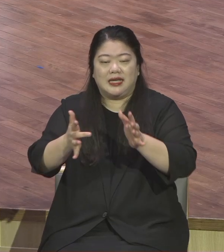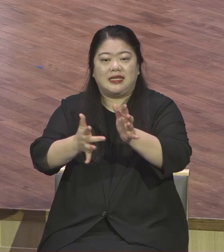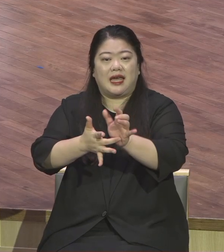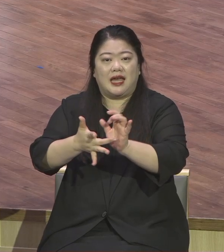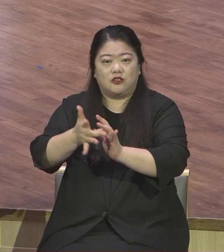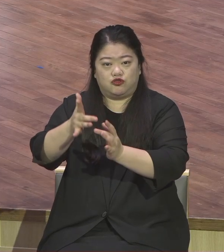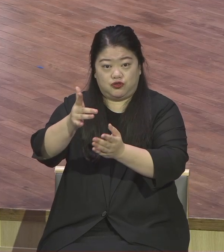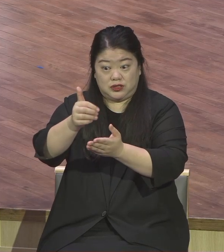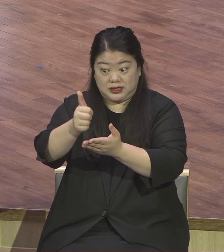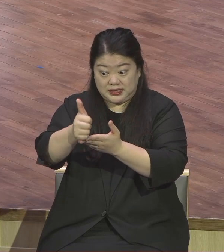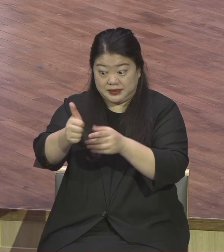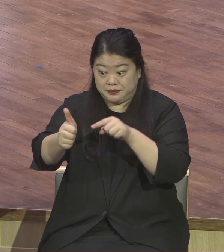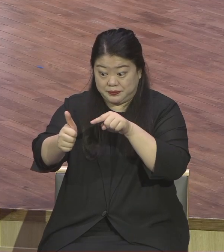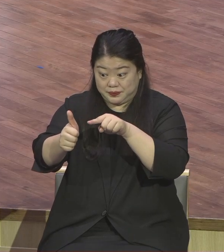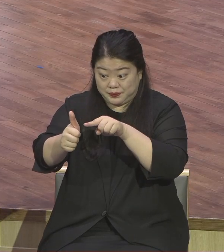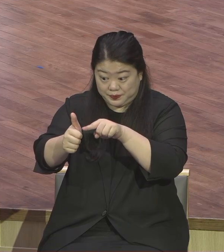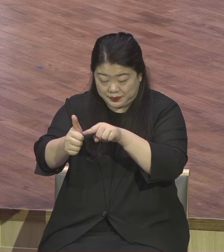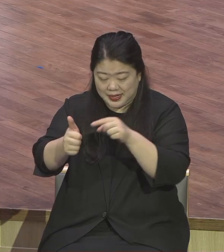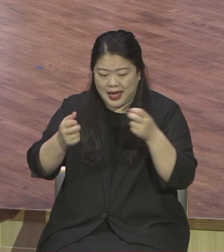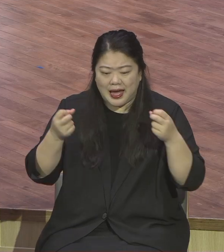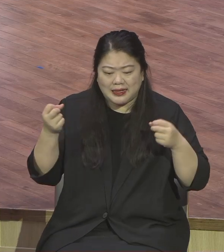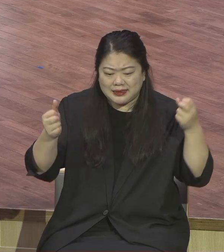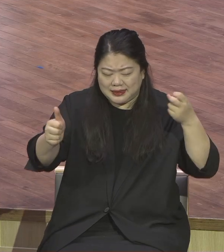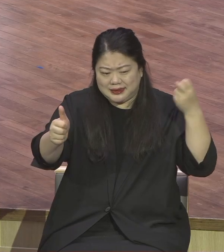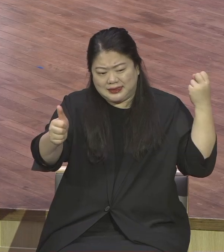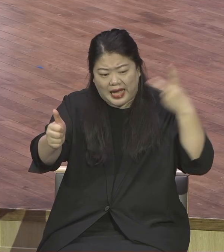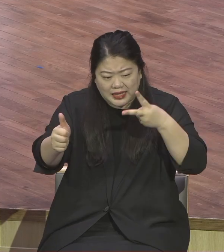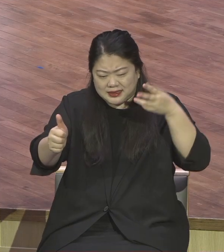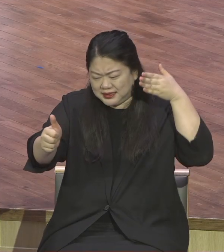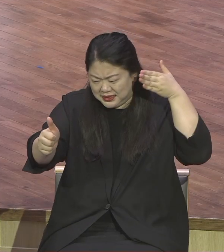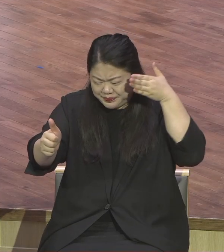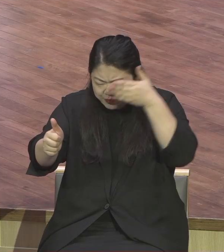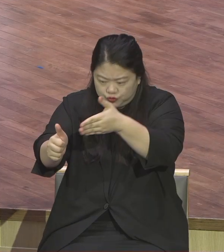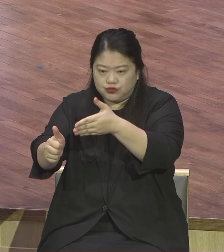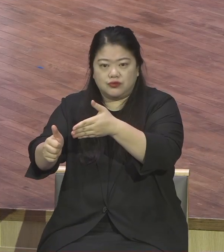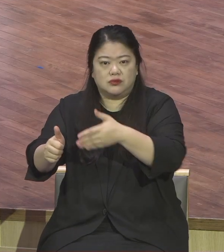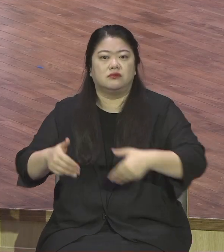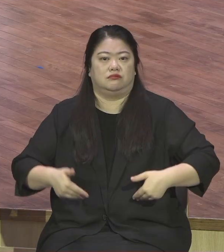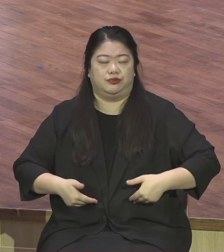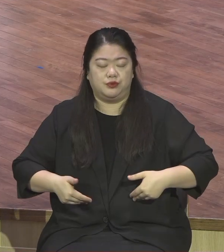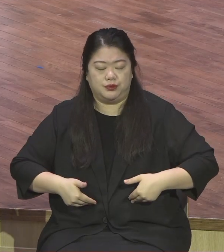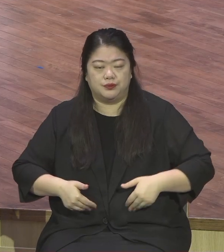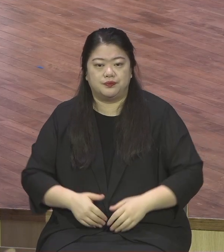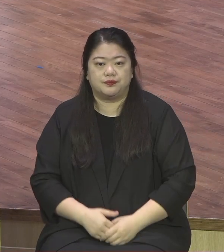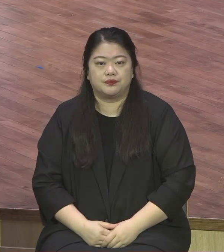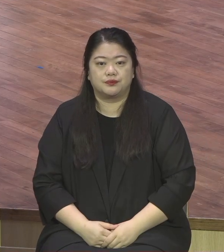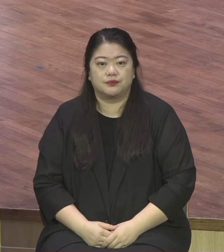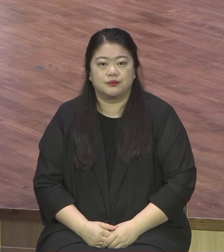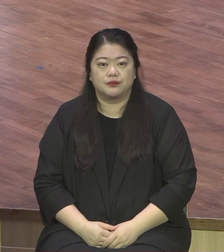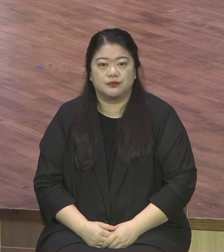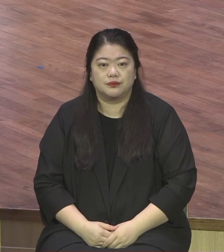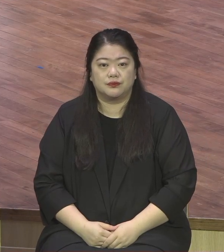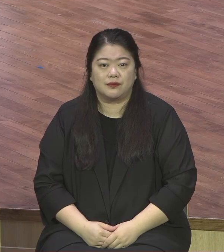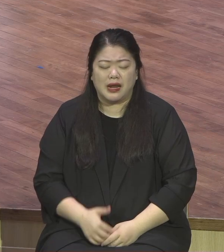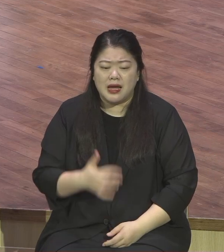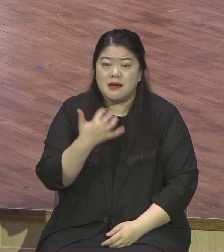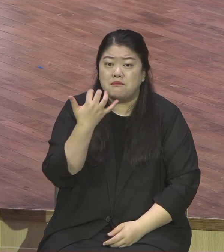여러분의 삶을 다시 한번 점검해 보세요 절망과 좌절 가운데에 빠져있던 베드로를 다시 회복시키신